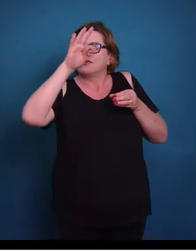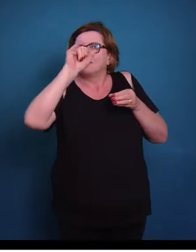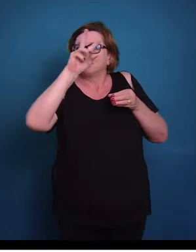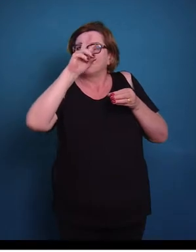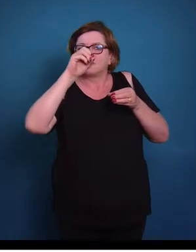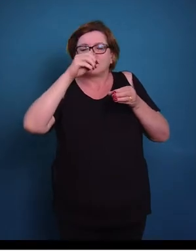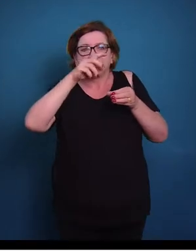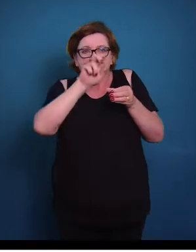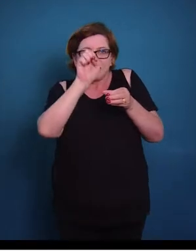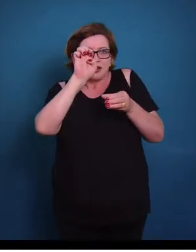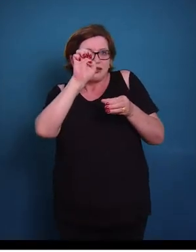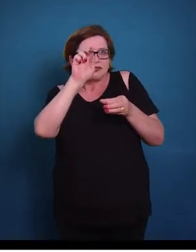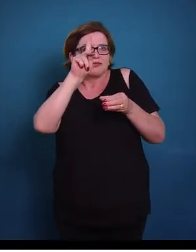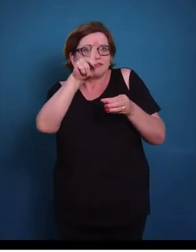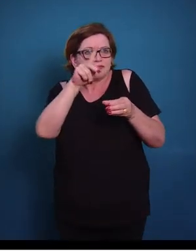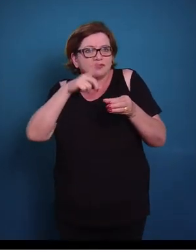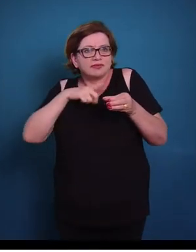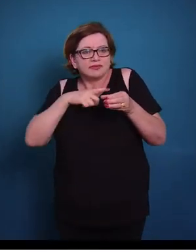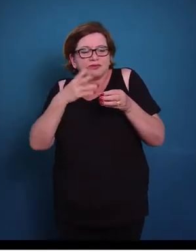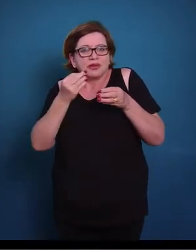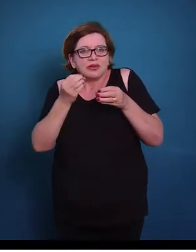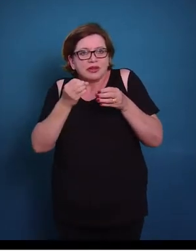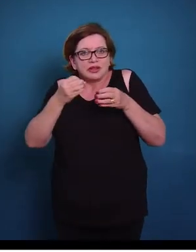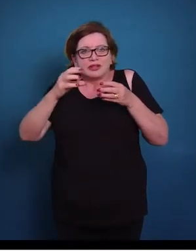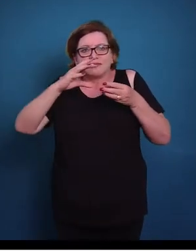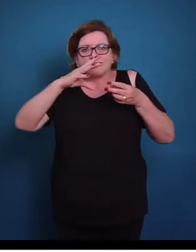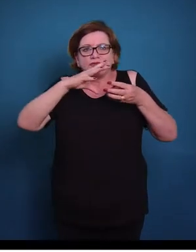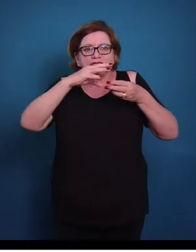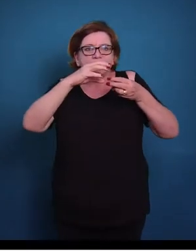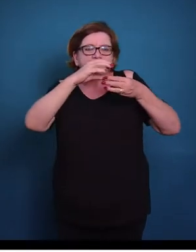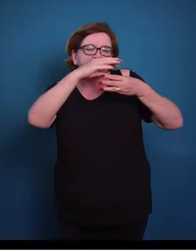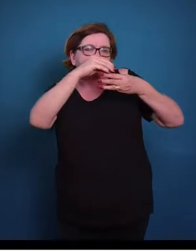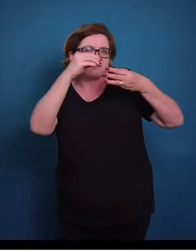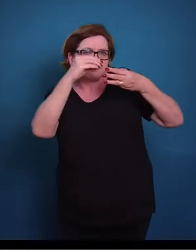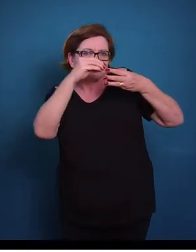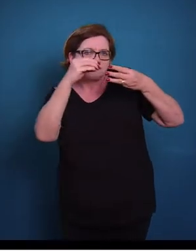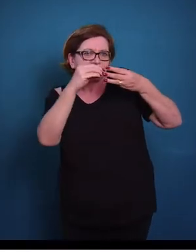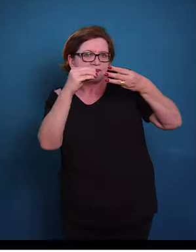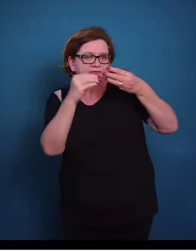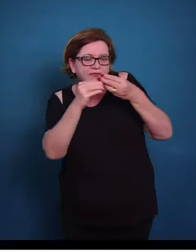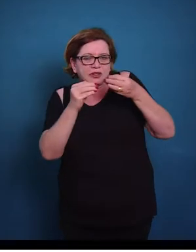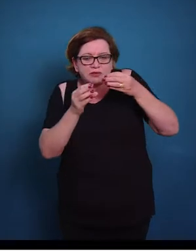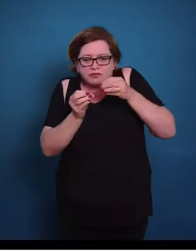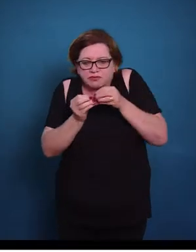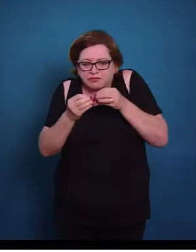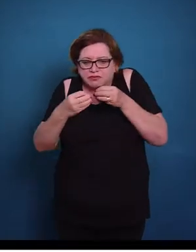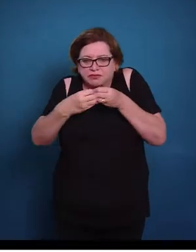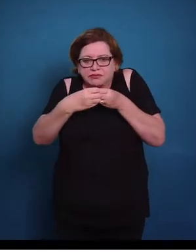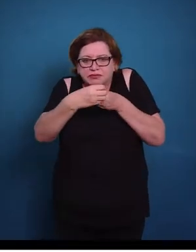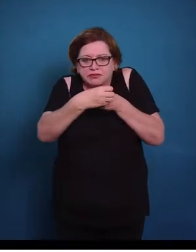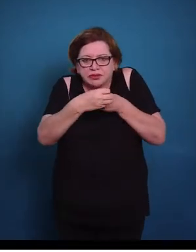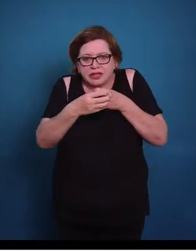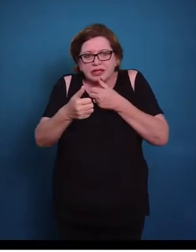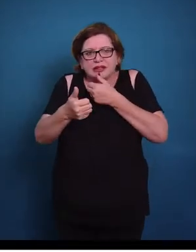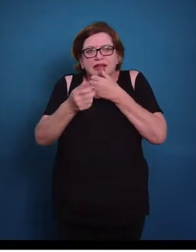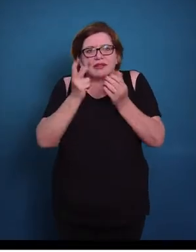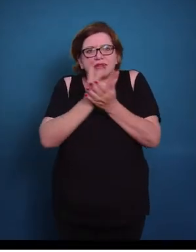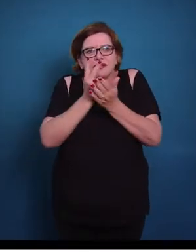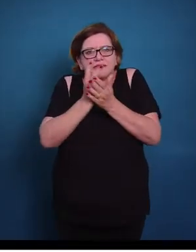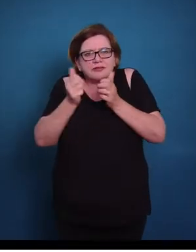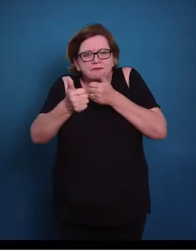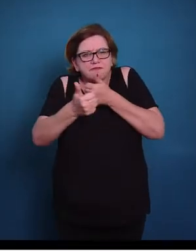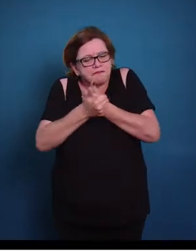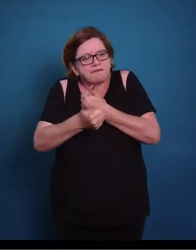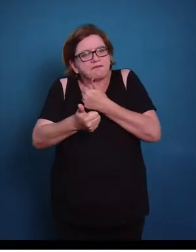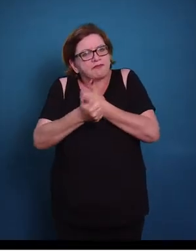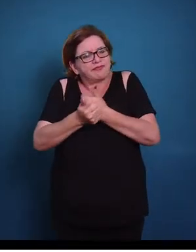possui muitas células justapostas, com pouca matriz extracelular. Então nesse caso nós vamos ter células que são aderidas